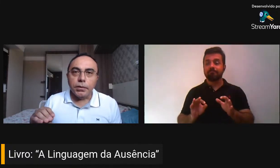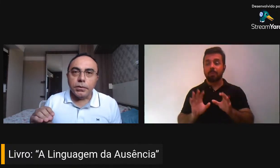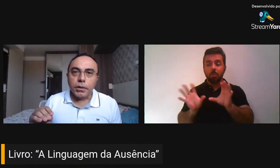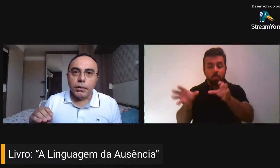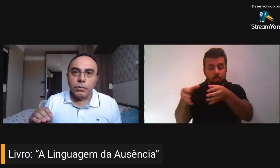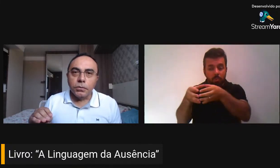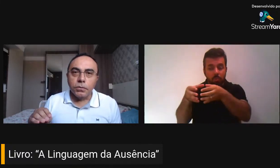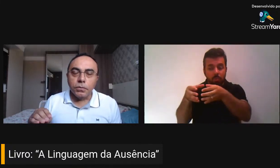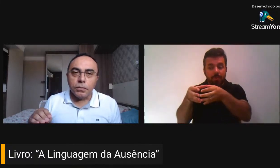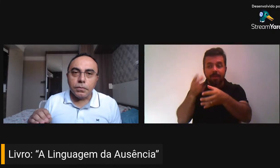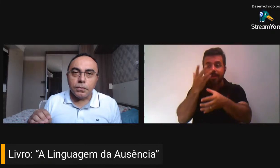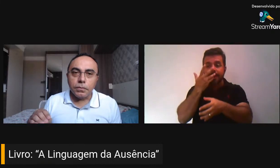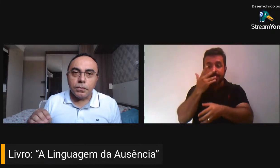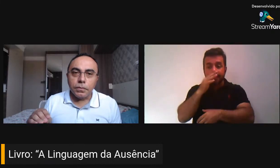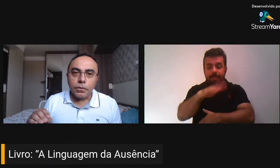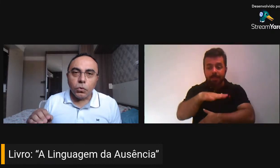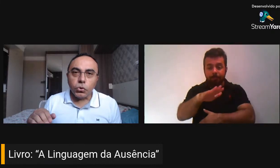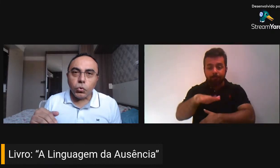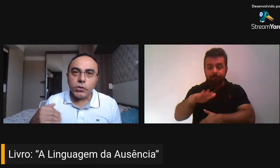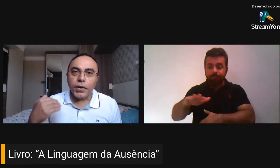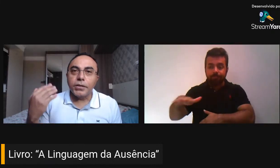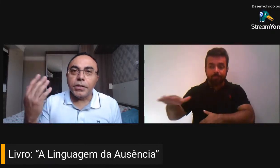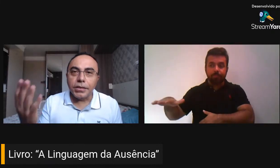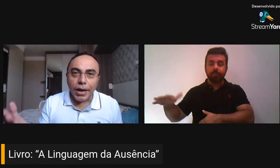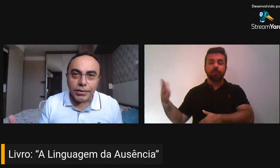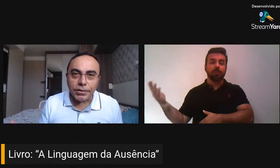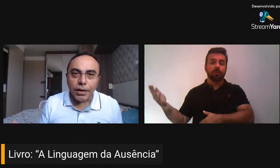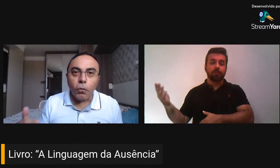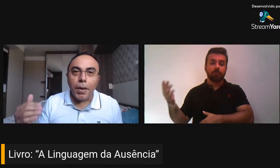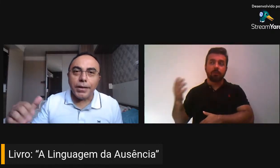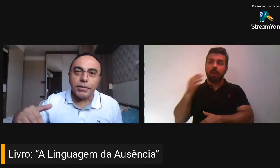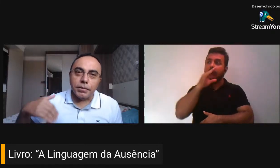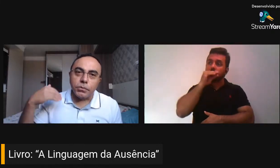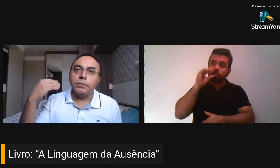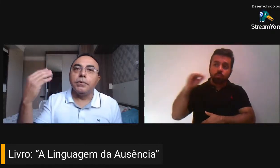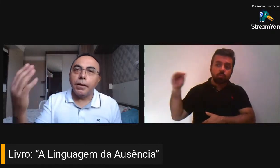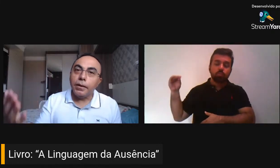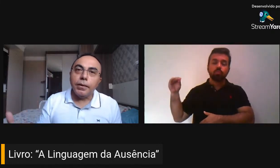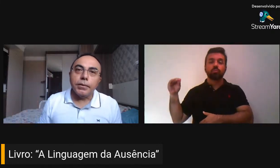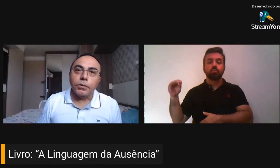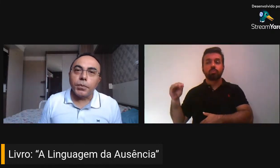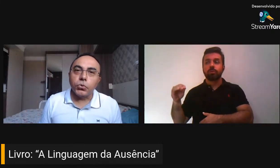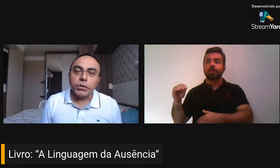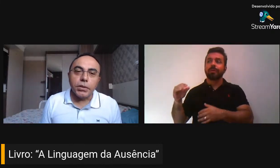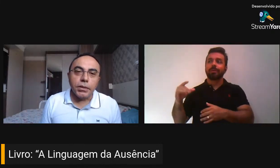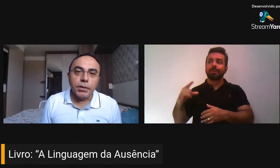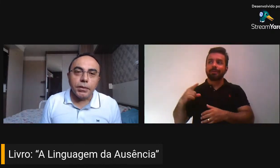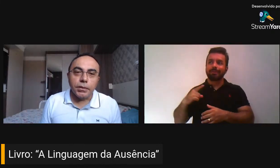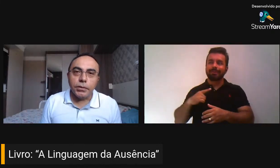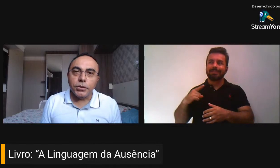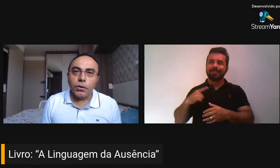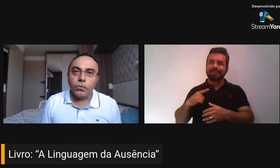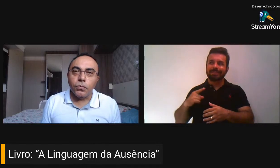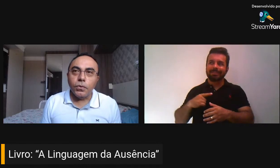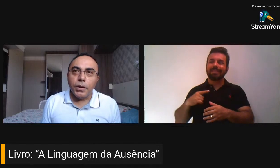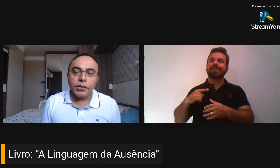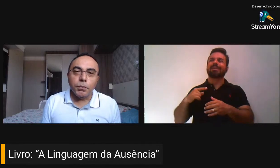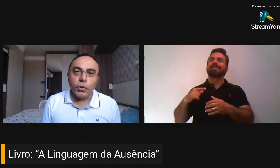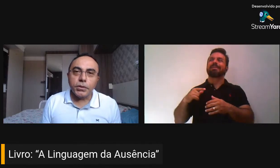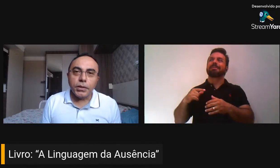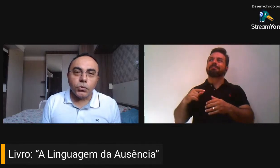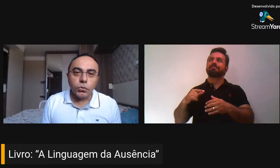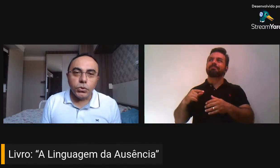estão com suas fragilidades ao máximo, são pessoas que estão